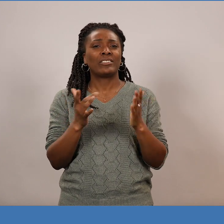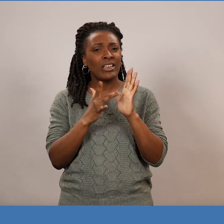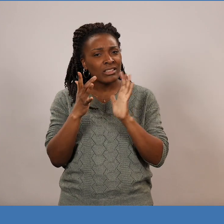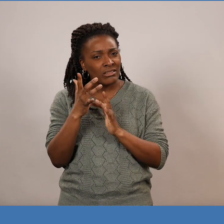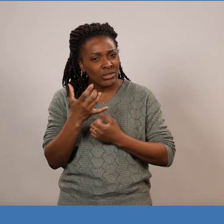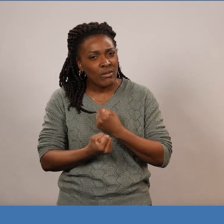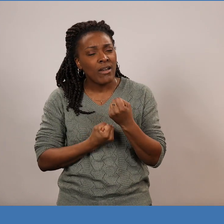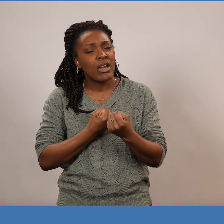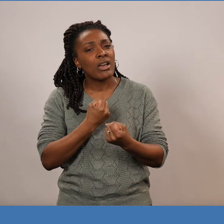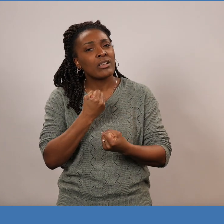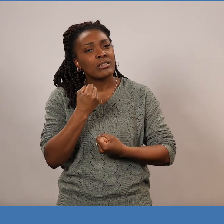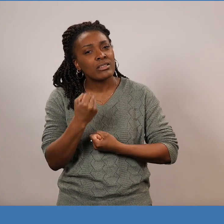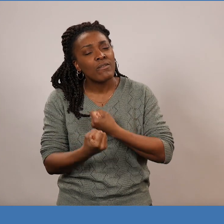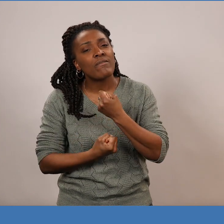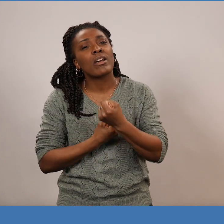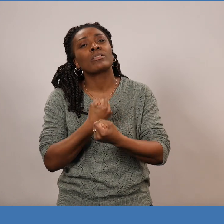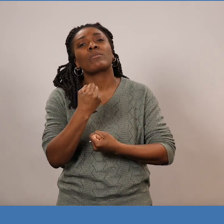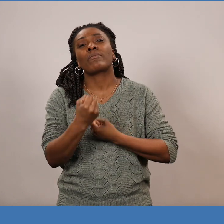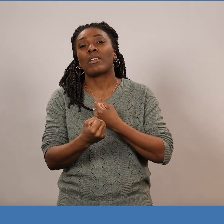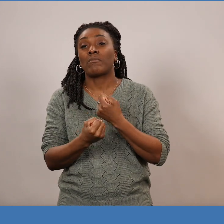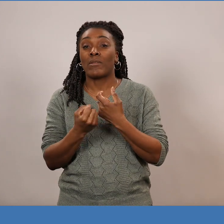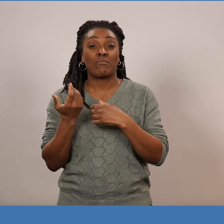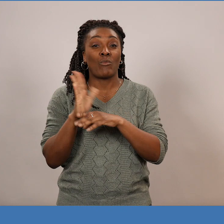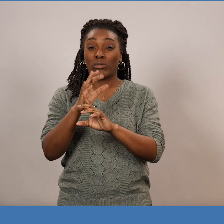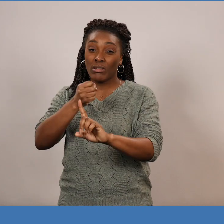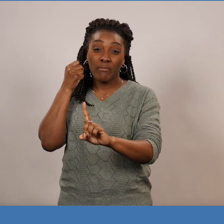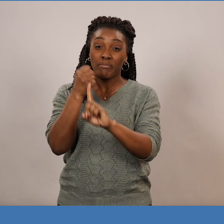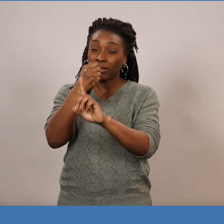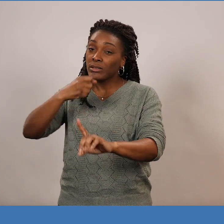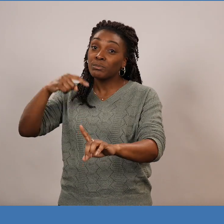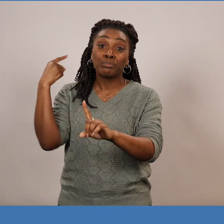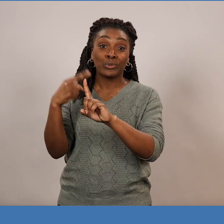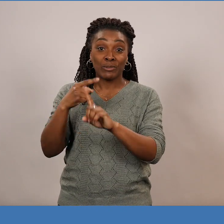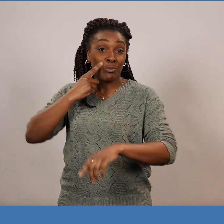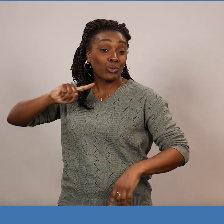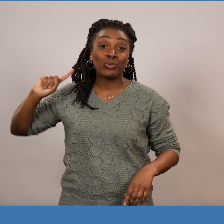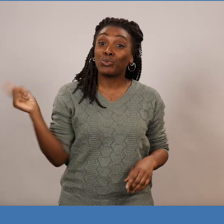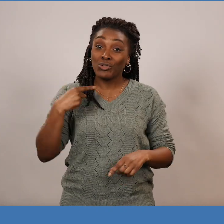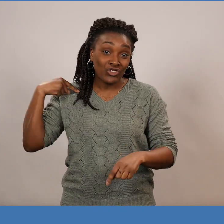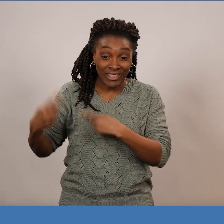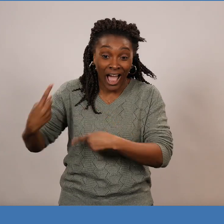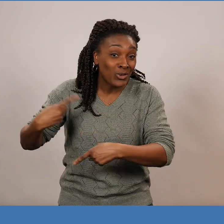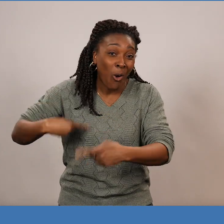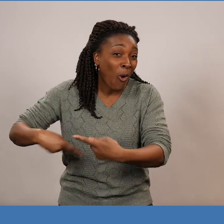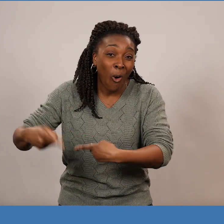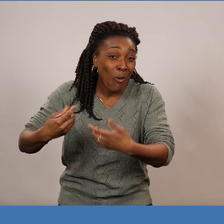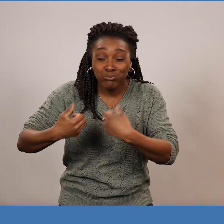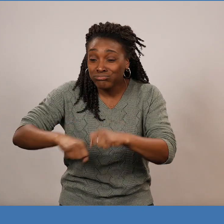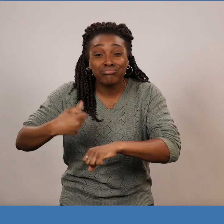Lui, il a souffert aussi. Il a marqué sa génération et il a marqué toutes les générations